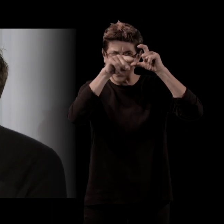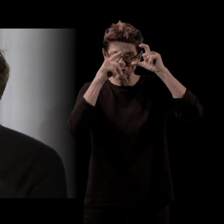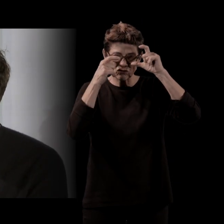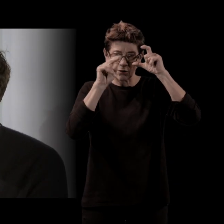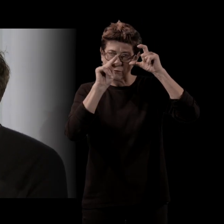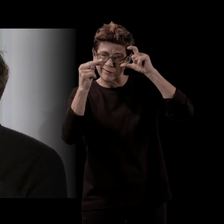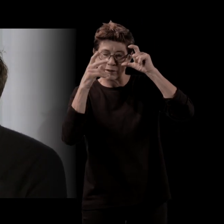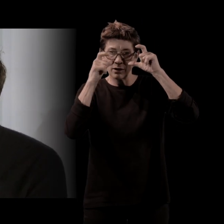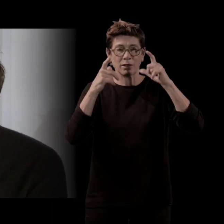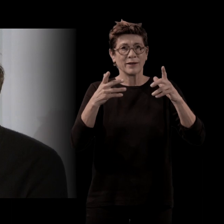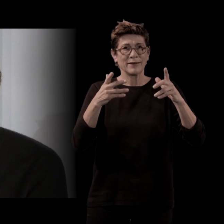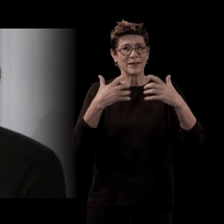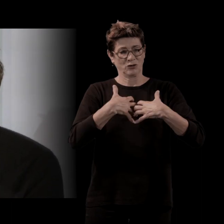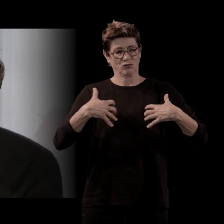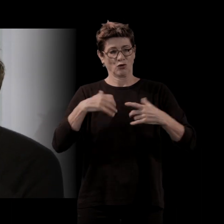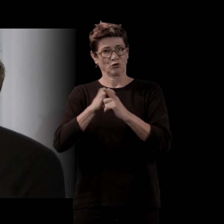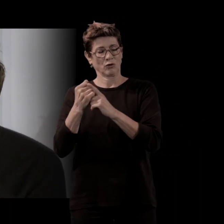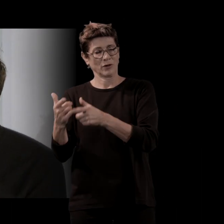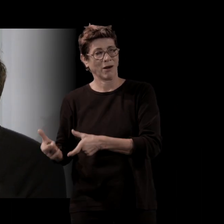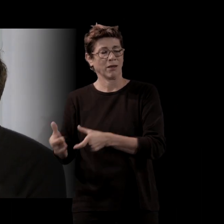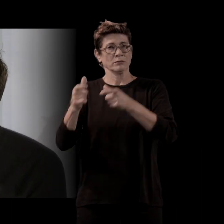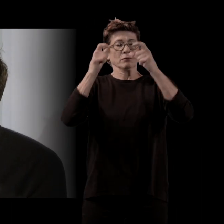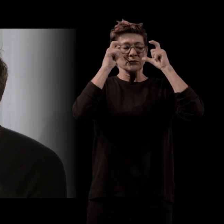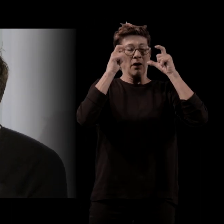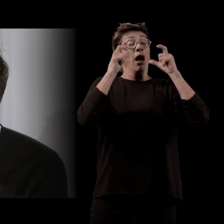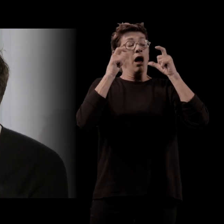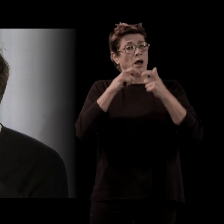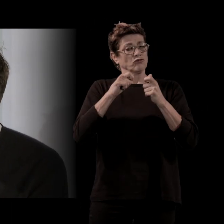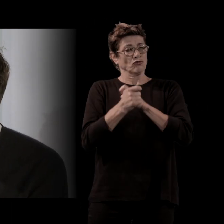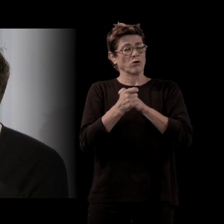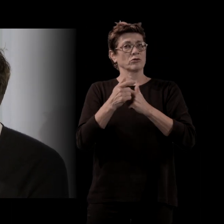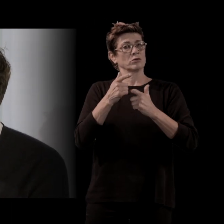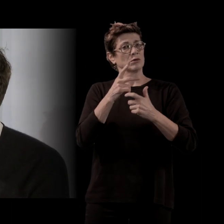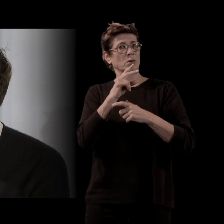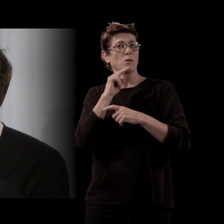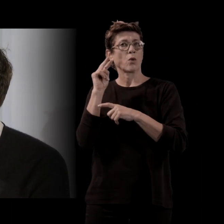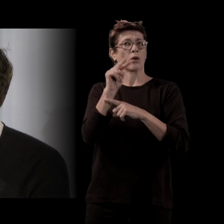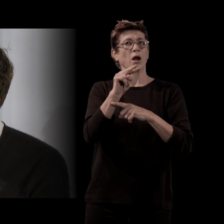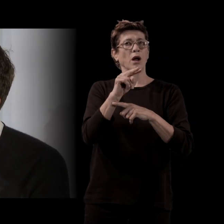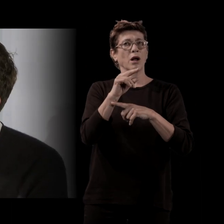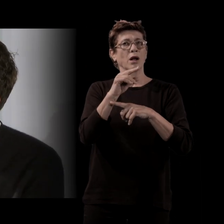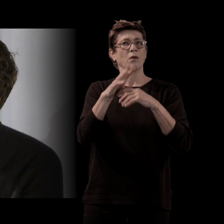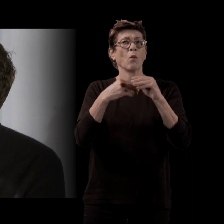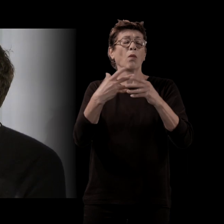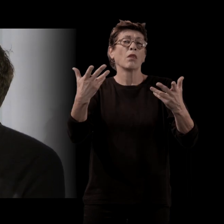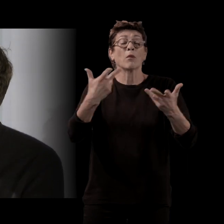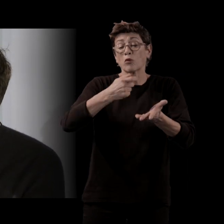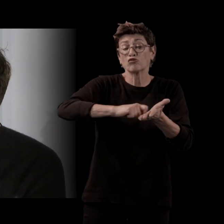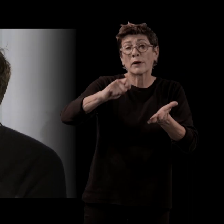Les sciences sociales ont modifié la même manière sans doute de... Quand on écrit un roman et qu parle du réel,